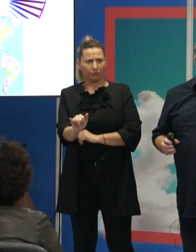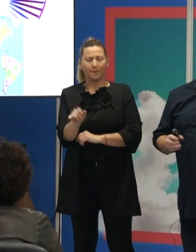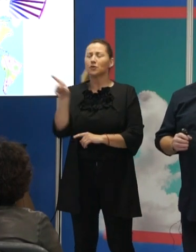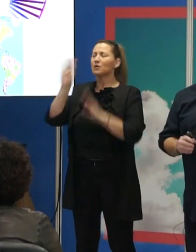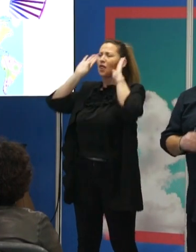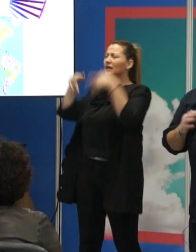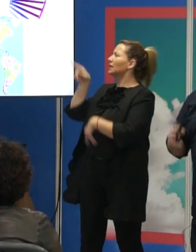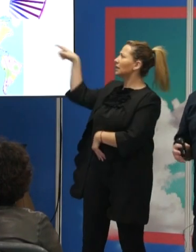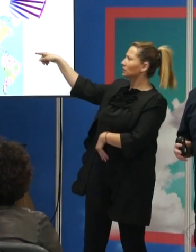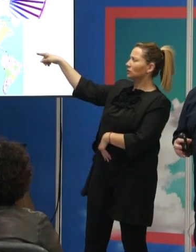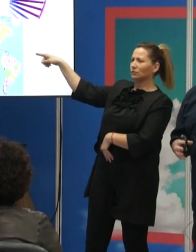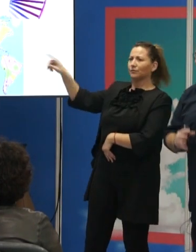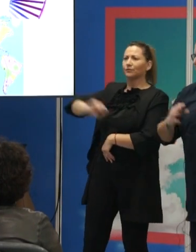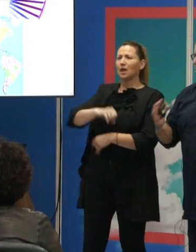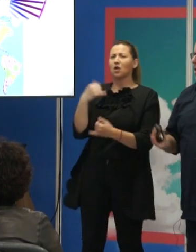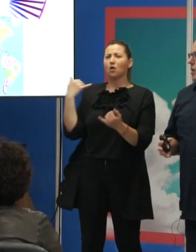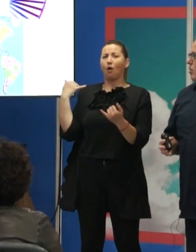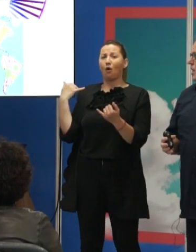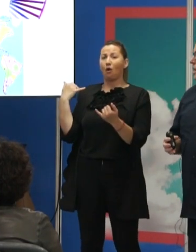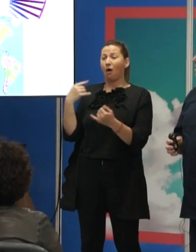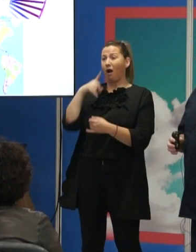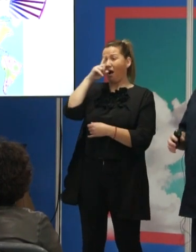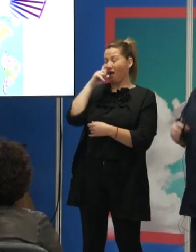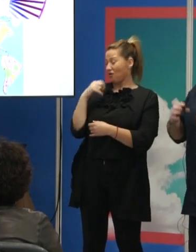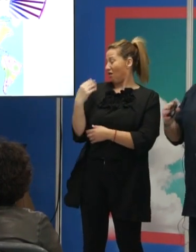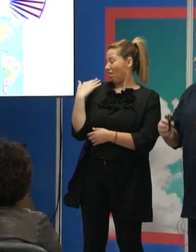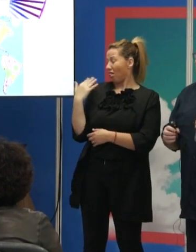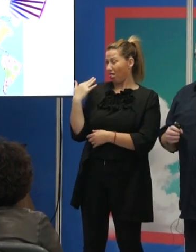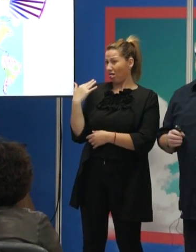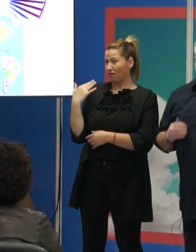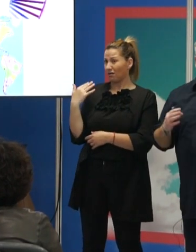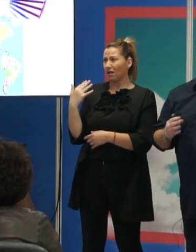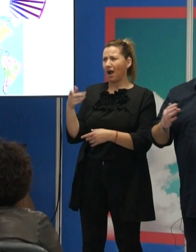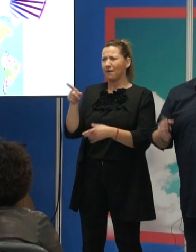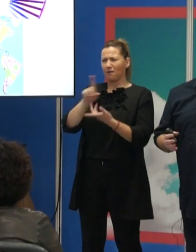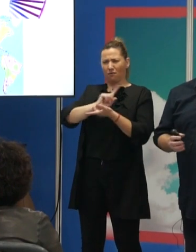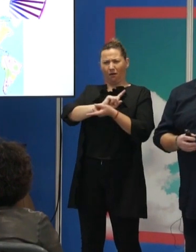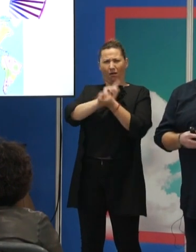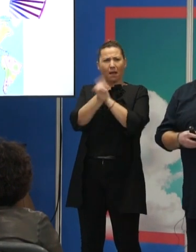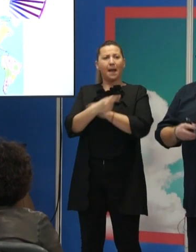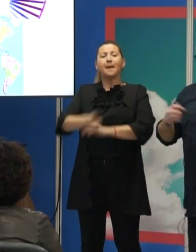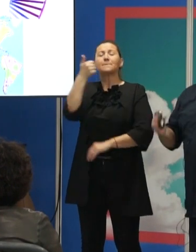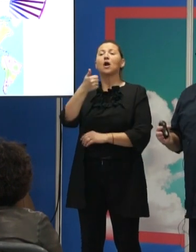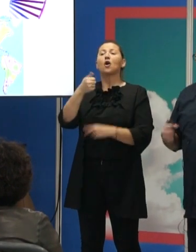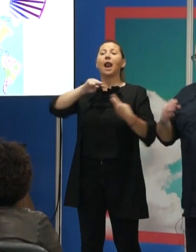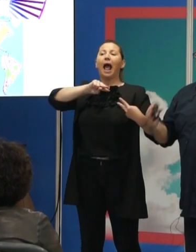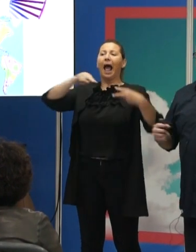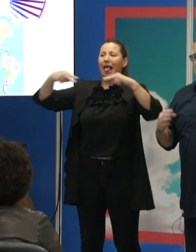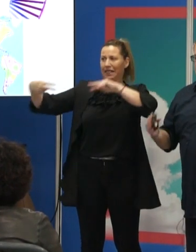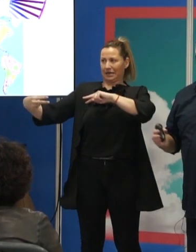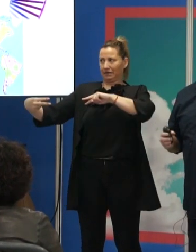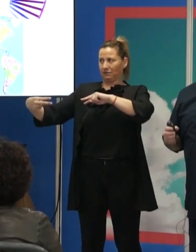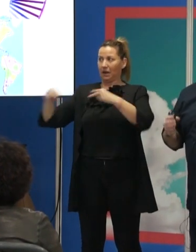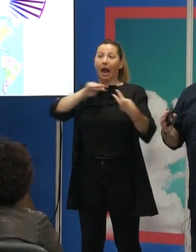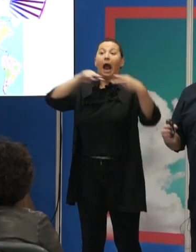es muy importante. Es decir, en los últimos años ha habido una gran revolución en arqueología, en relación, sobre todo, a los estudios de ADN. El ADN no solo te da